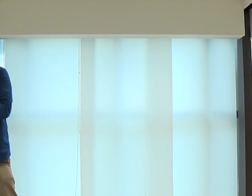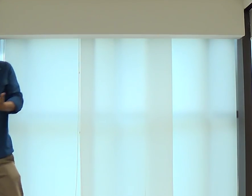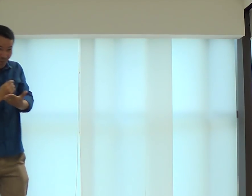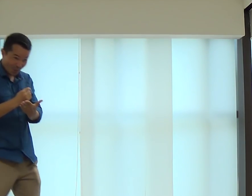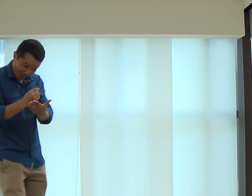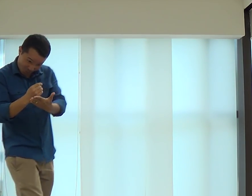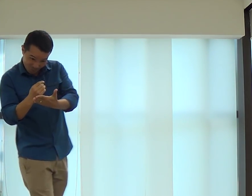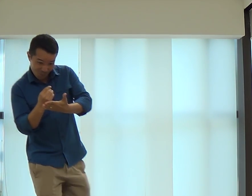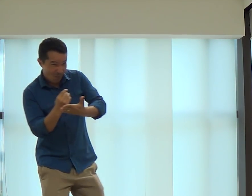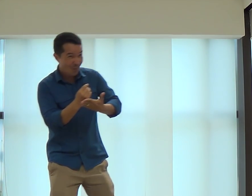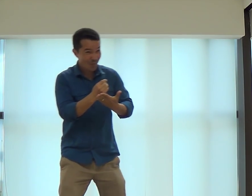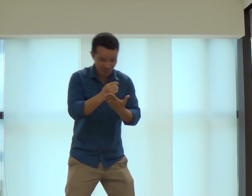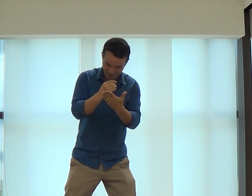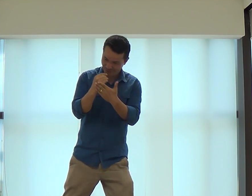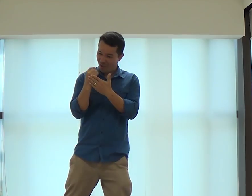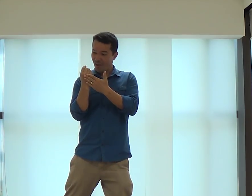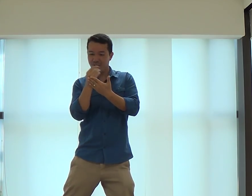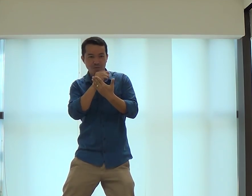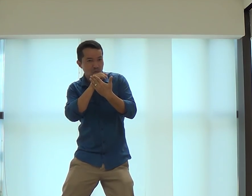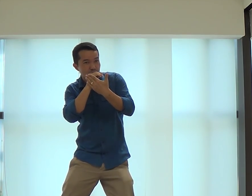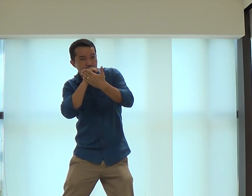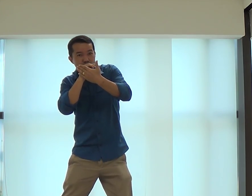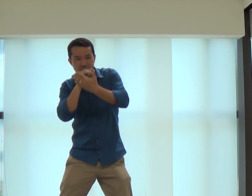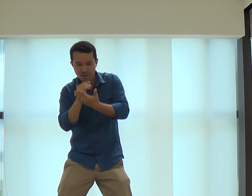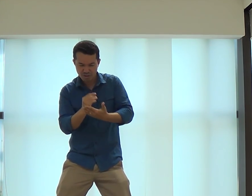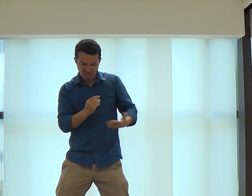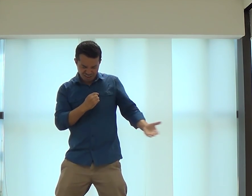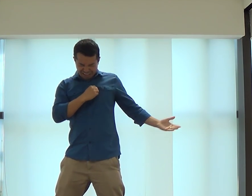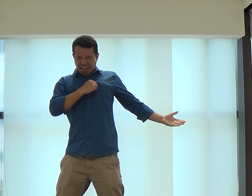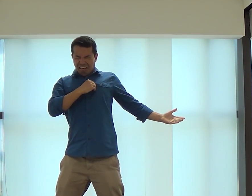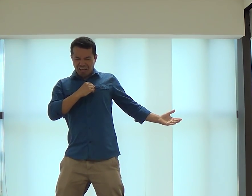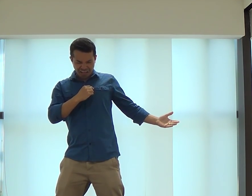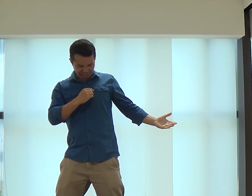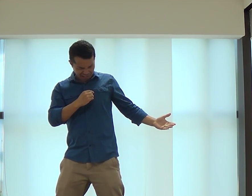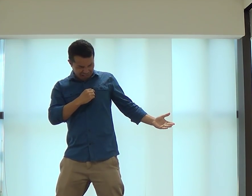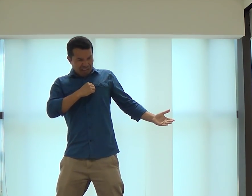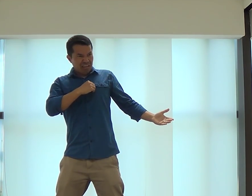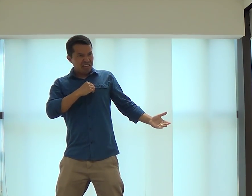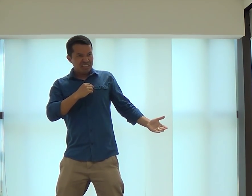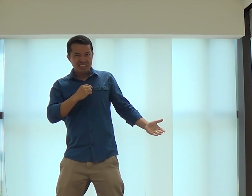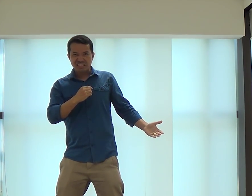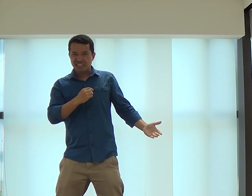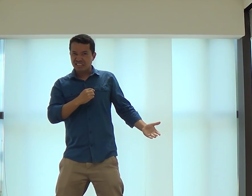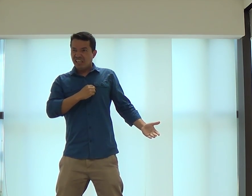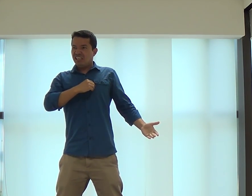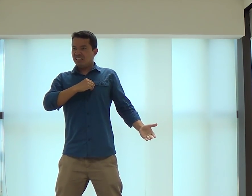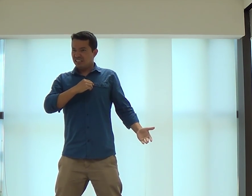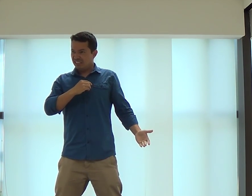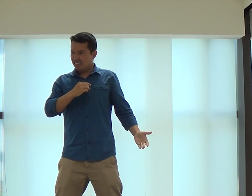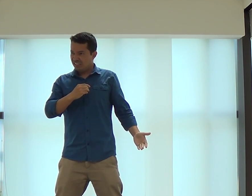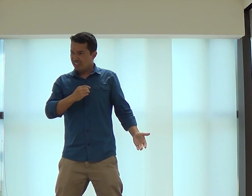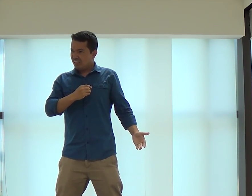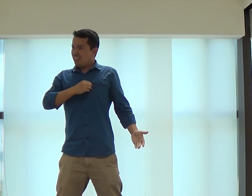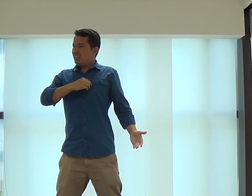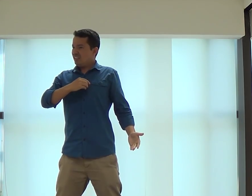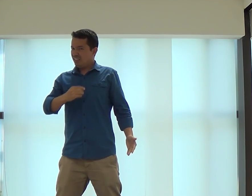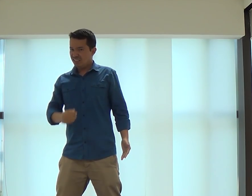isso que é isso? Ai, que legal. Olha só. Ai, é meu. Ih, peguei. E vem o pecado, e o